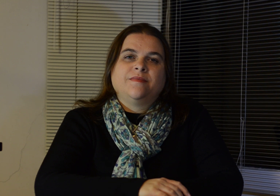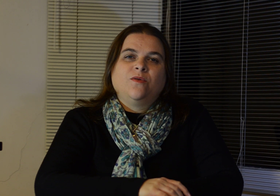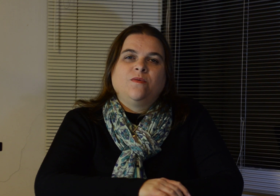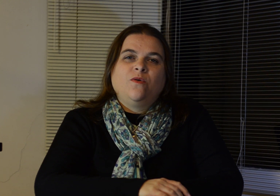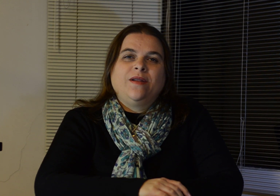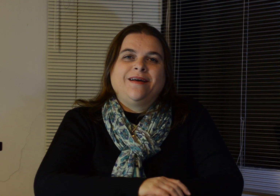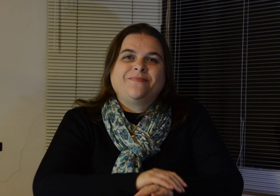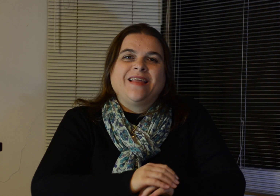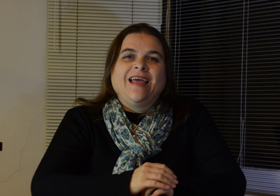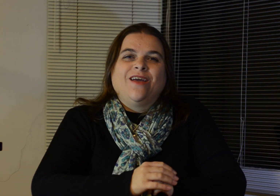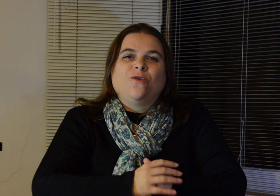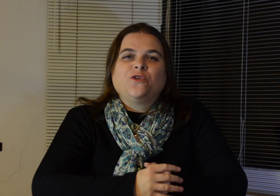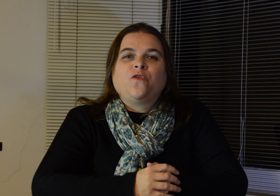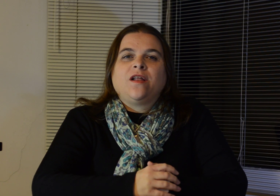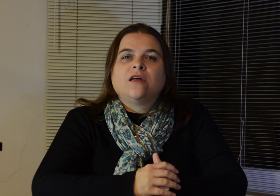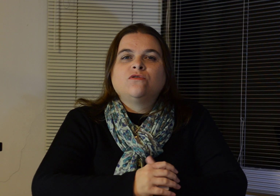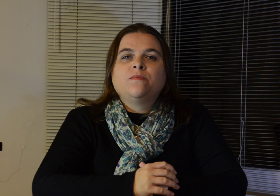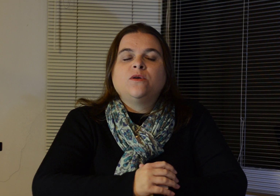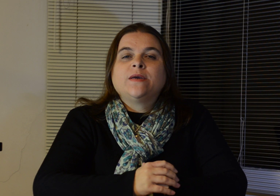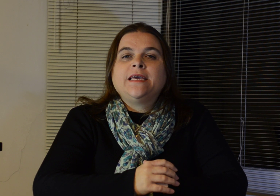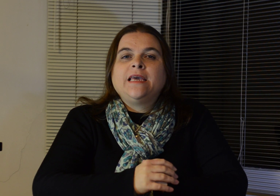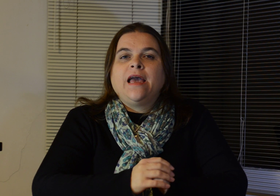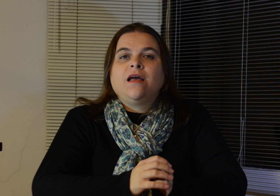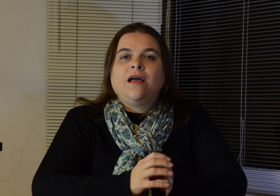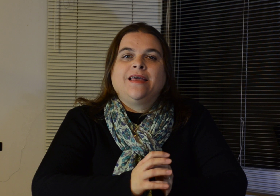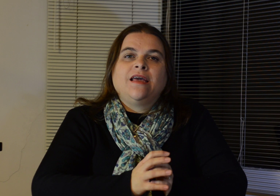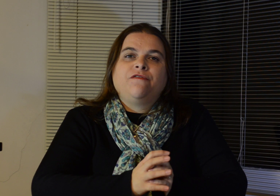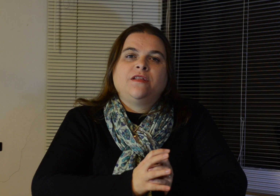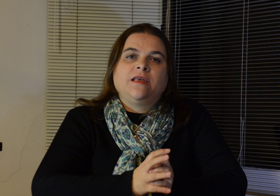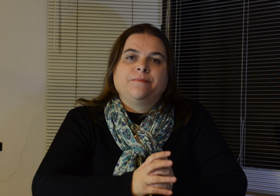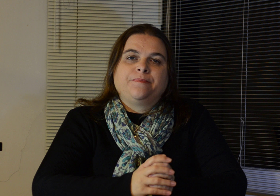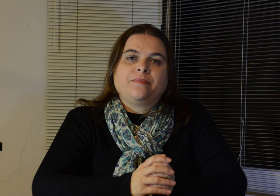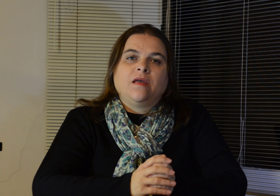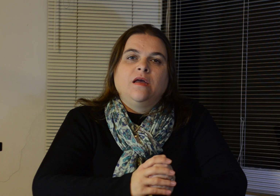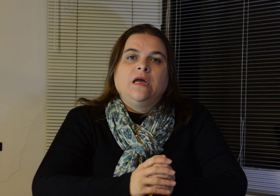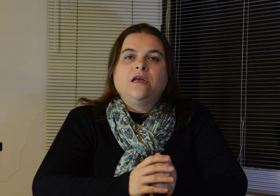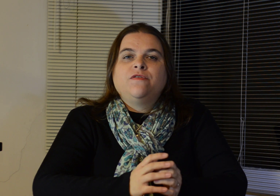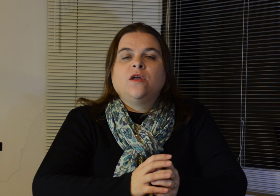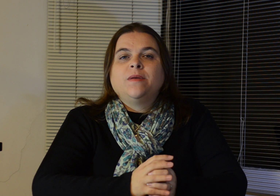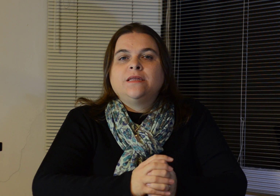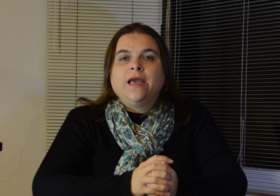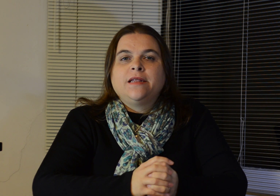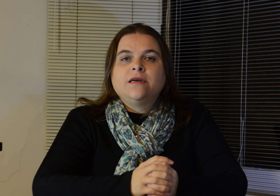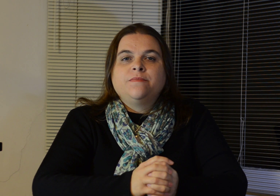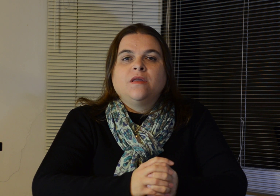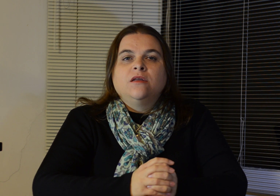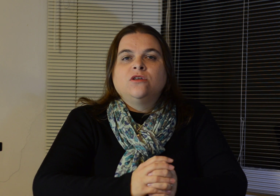Olá, hoje eu vou falar sobre o que é a EFT. A EFT é uma técnica de